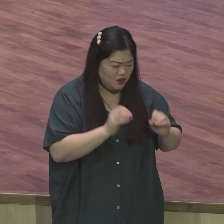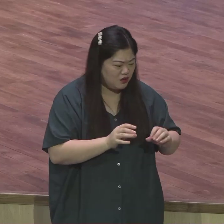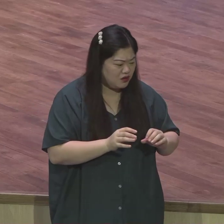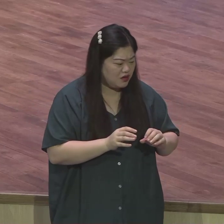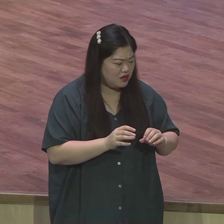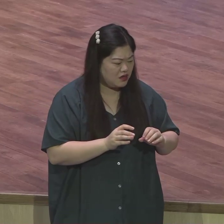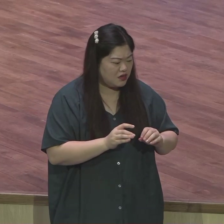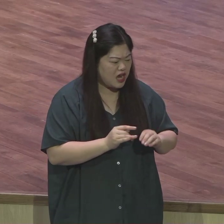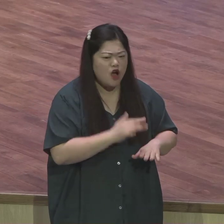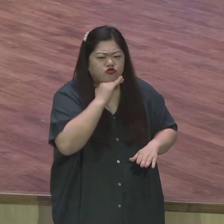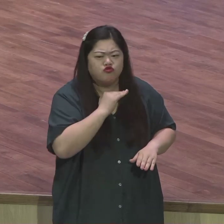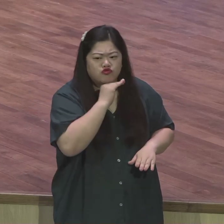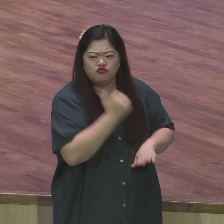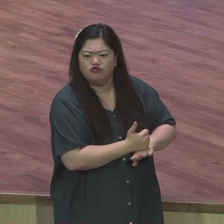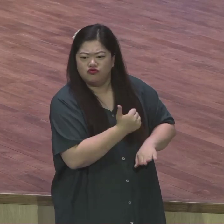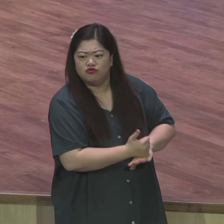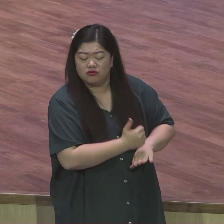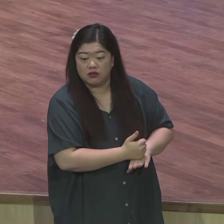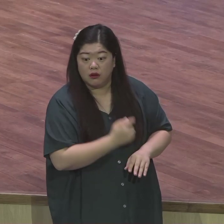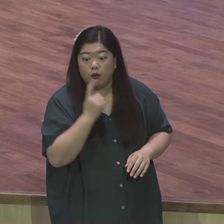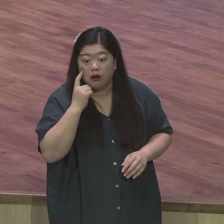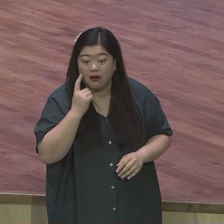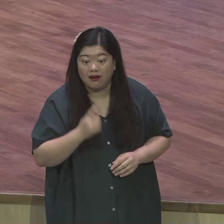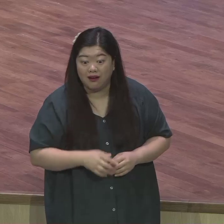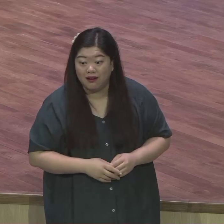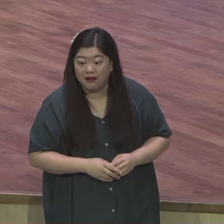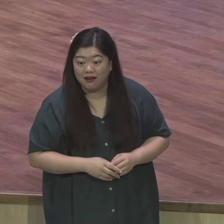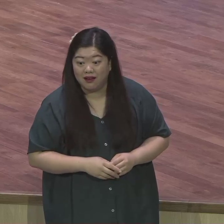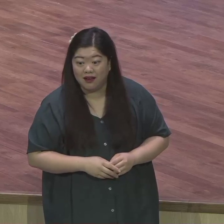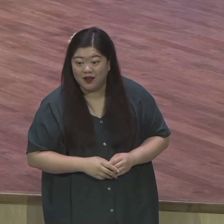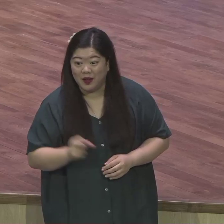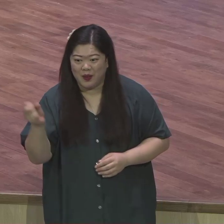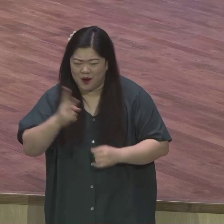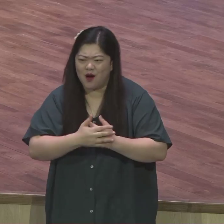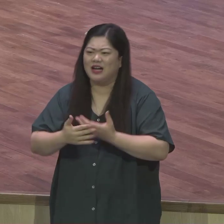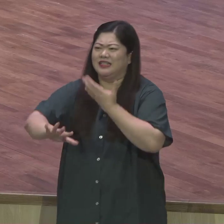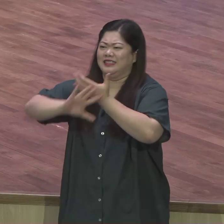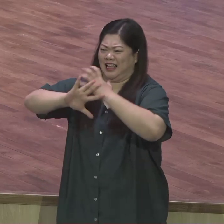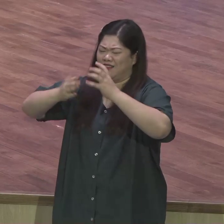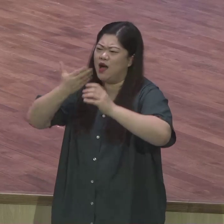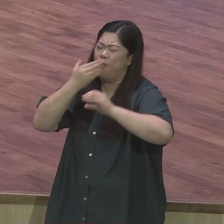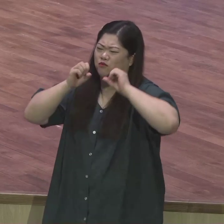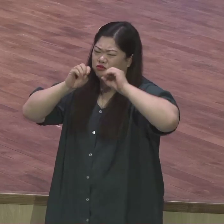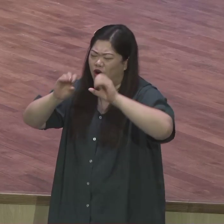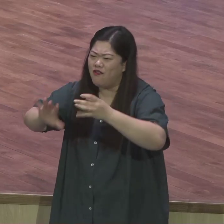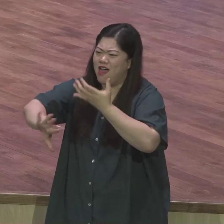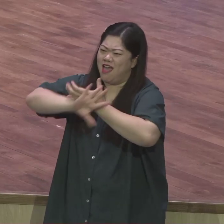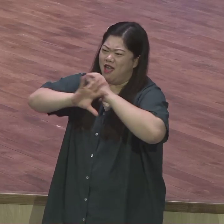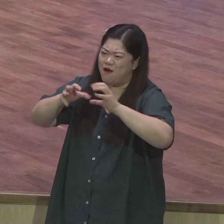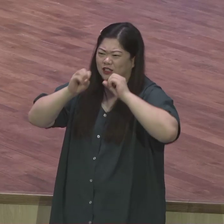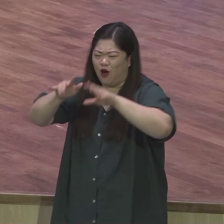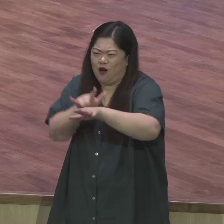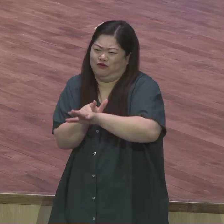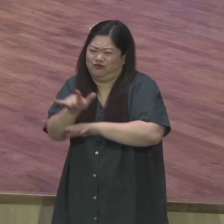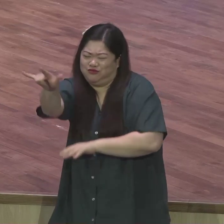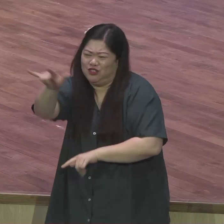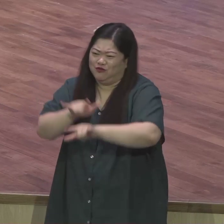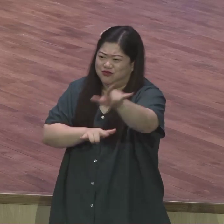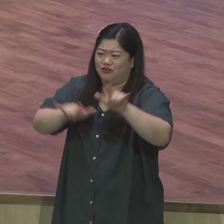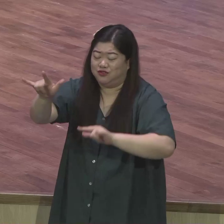내 가족 안에 불신 내 가족 안에 불신 가족이 있습니까 내 친척 중에 불신 친척이 있습니까 내가 다니는